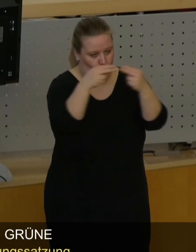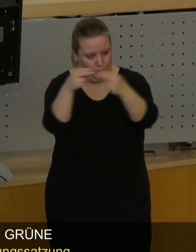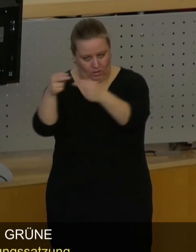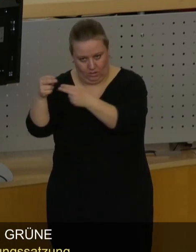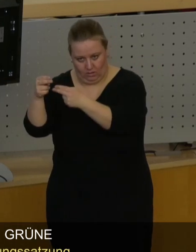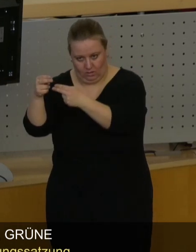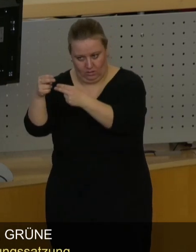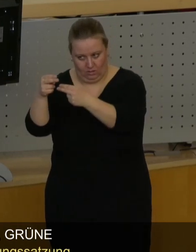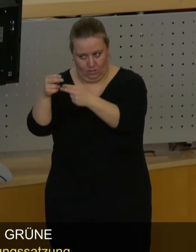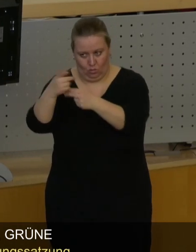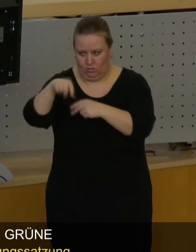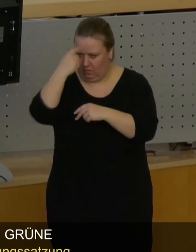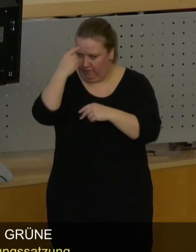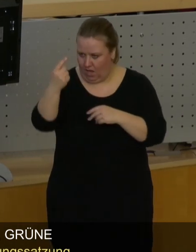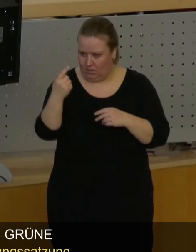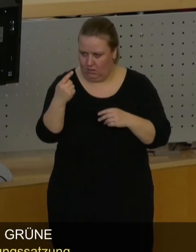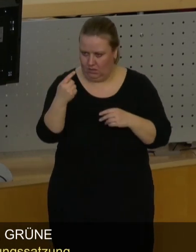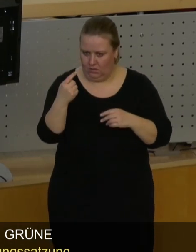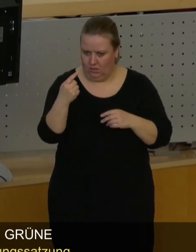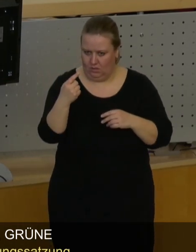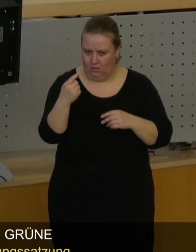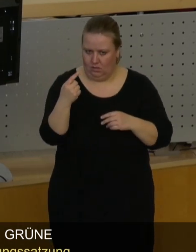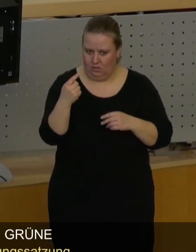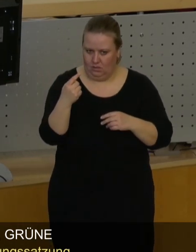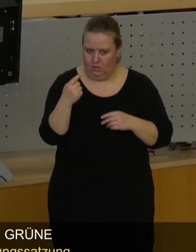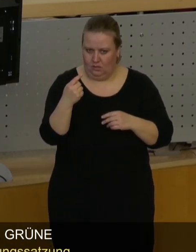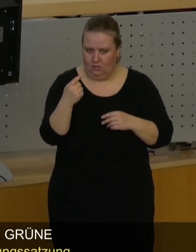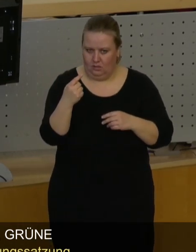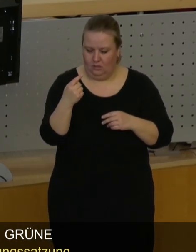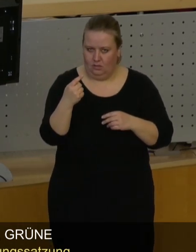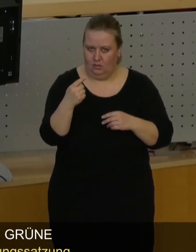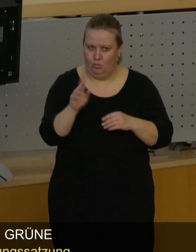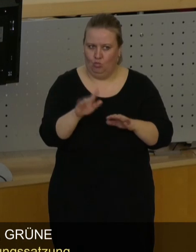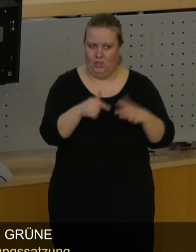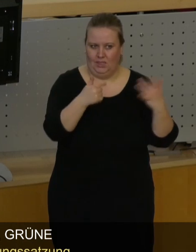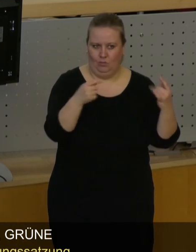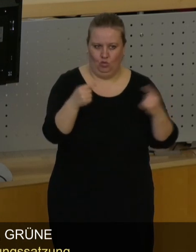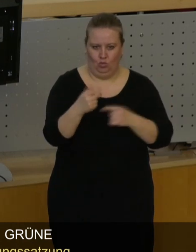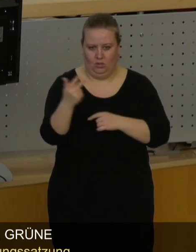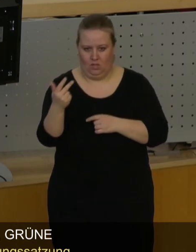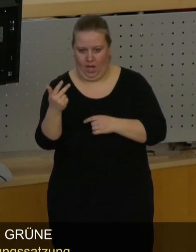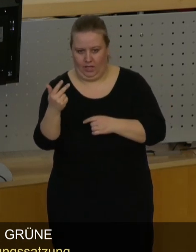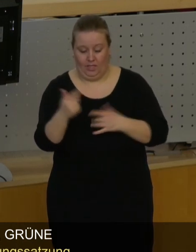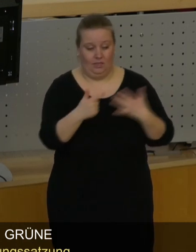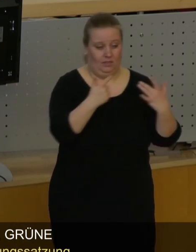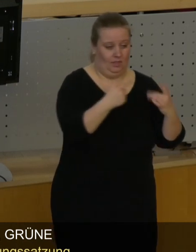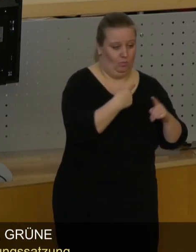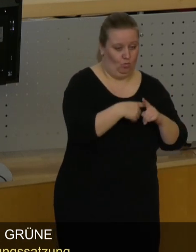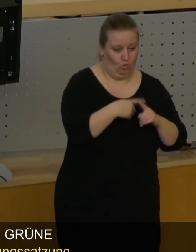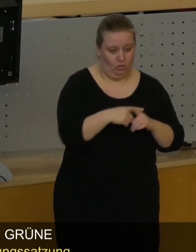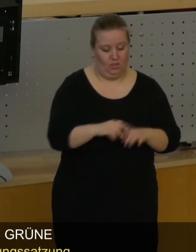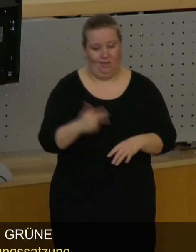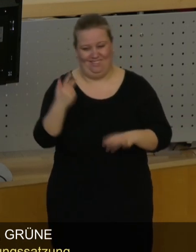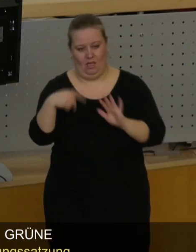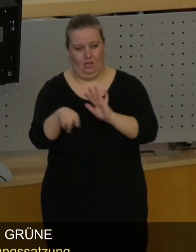das wissen Sie, immerhin mit 7 zu 3, also 7 positive Voten,